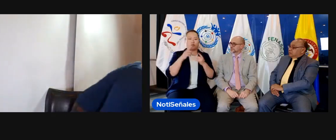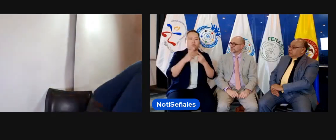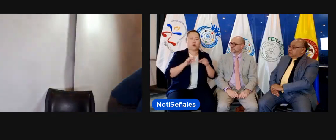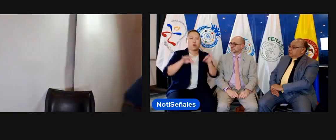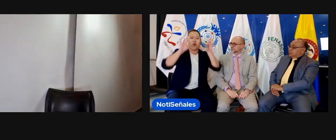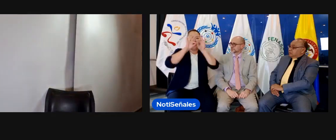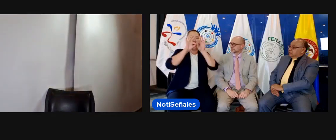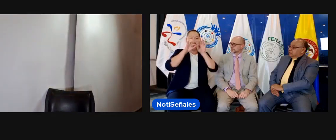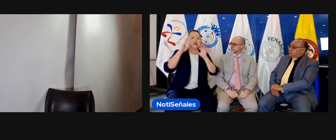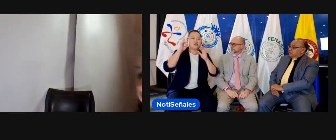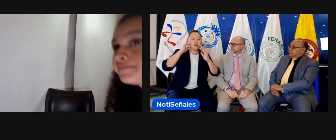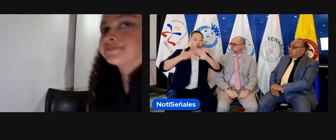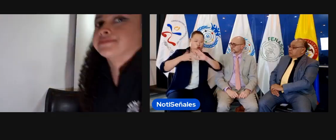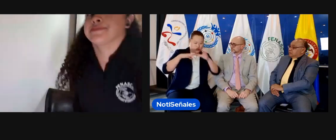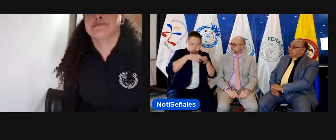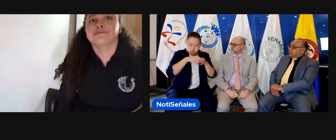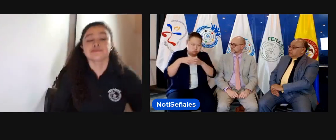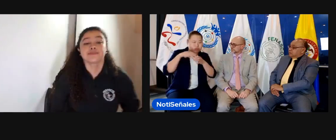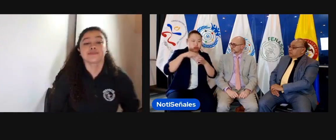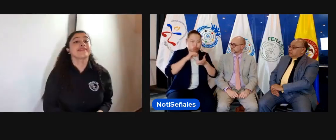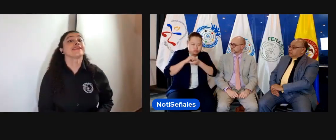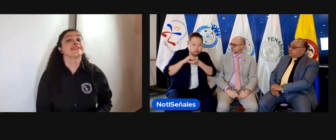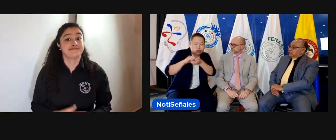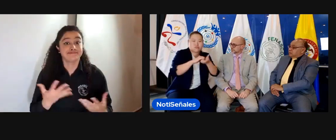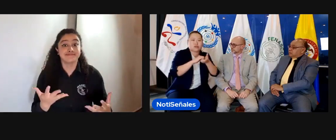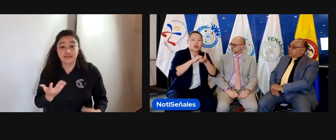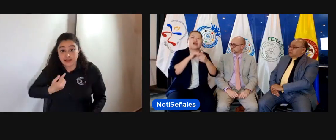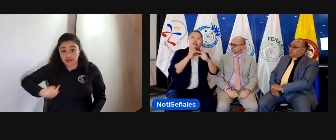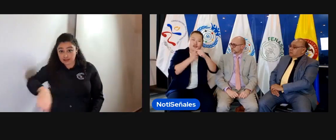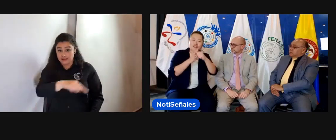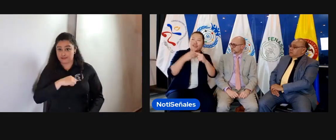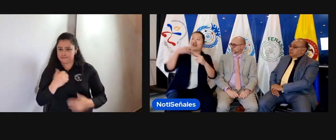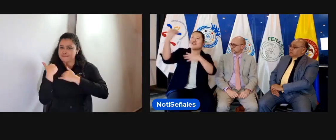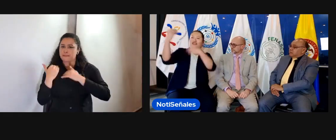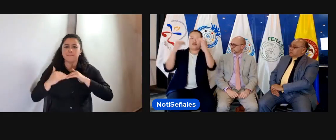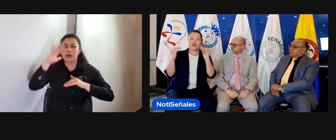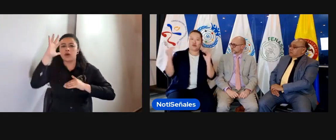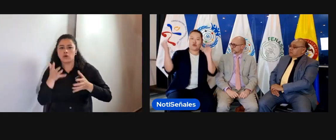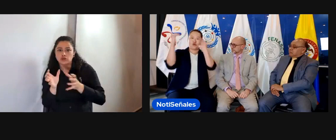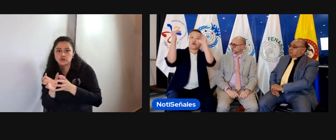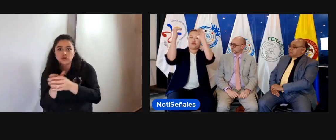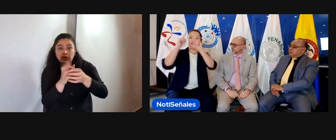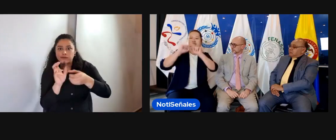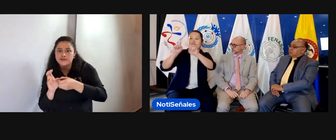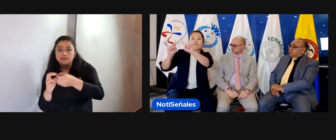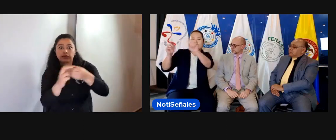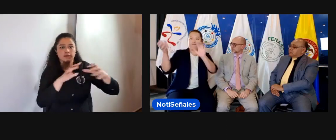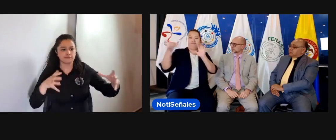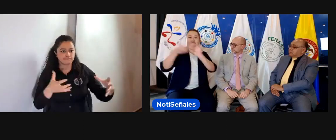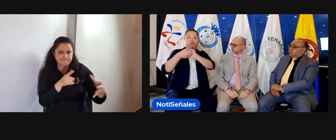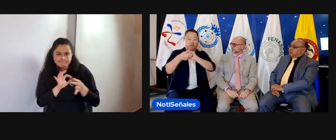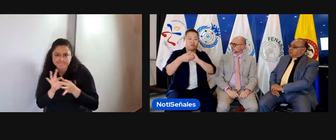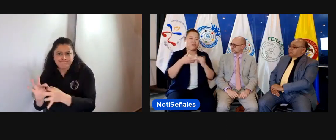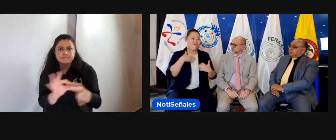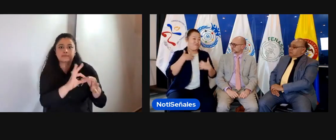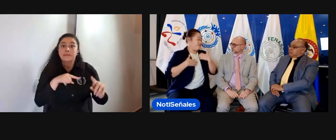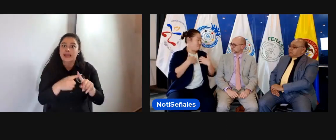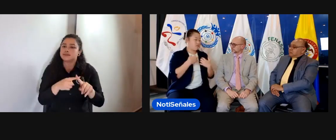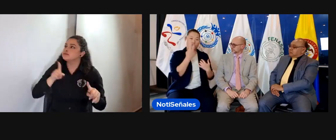Sí, nosotros como jóvenes buscamos efectivamente el asociacionismo entre personas sordas y llevar este movimiento a otro